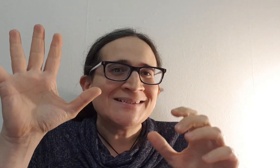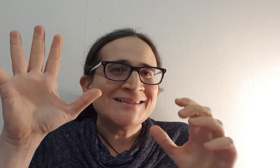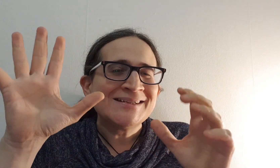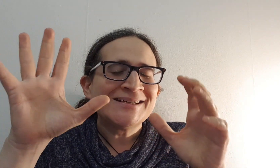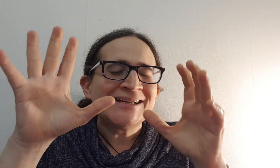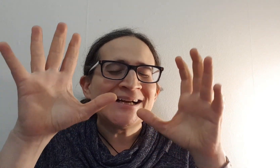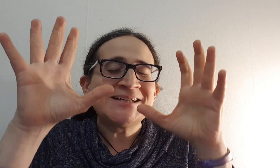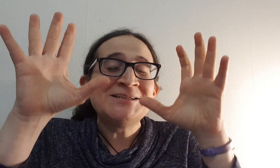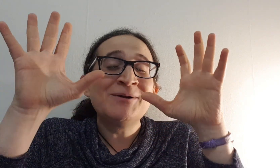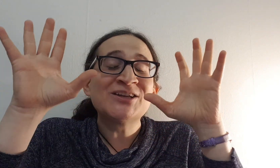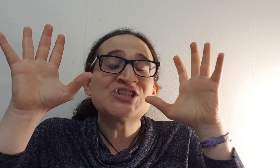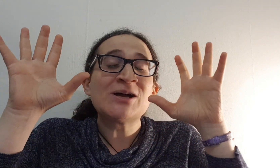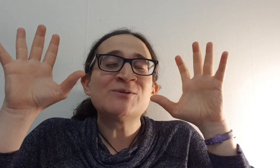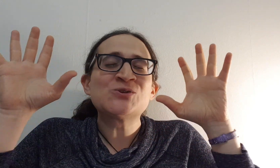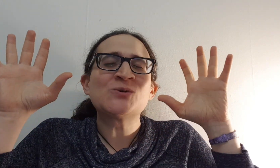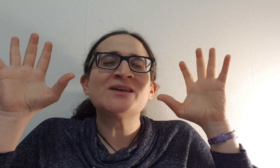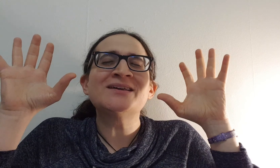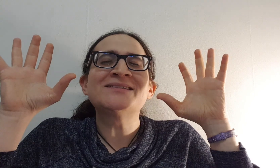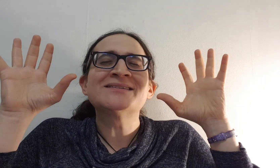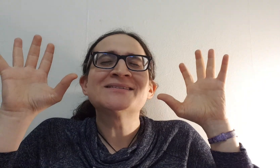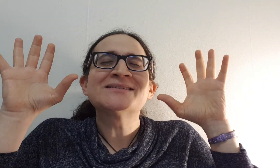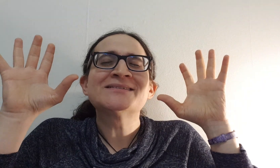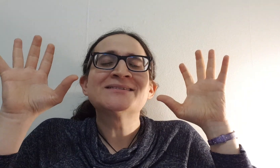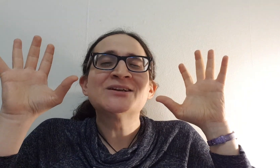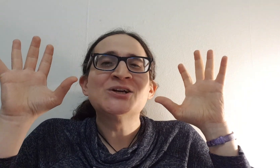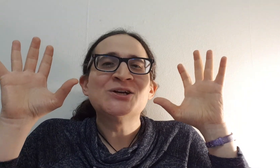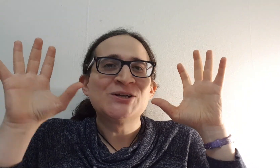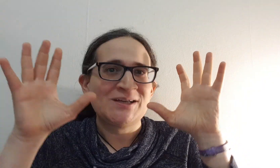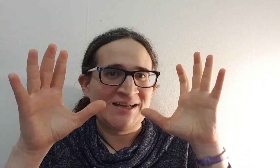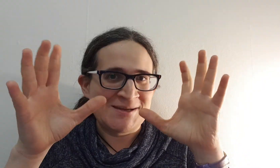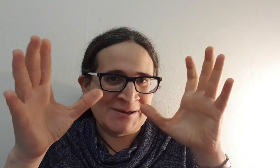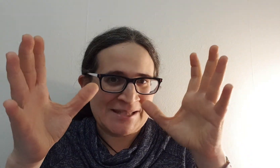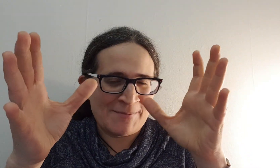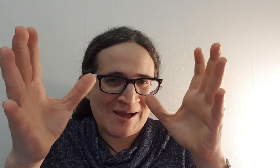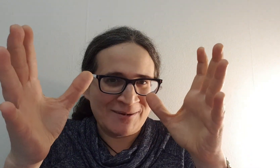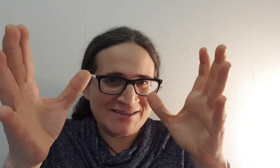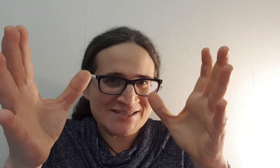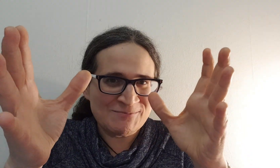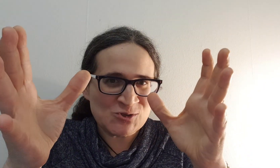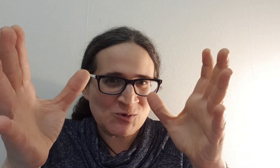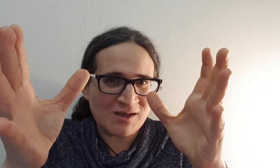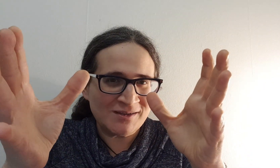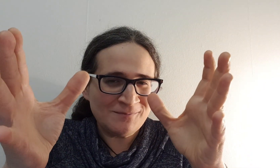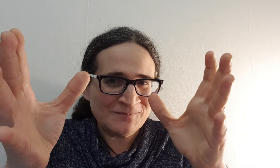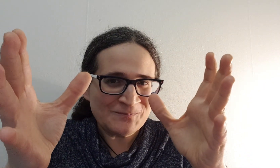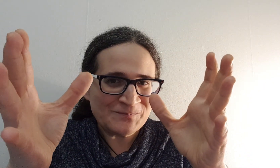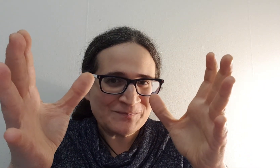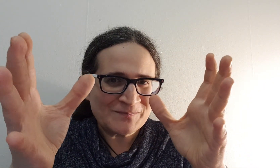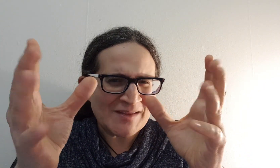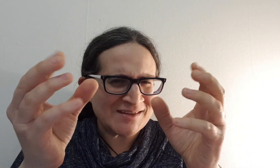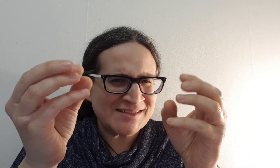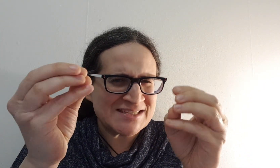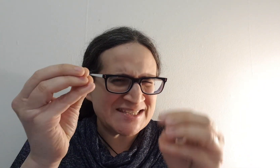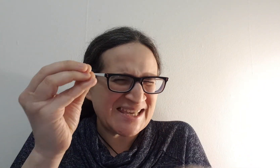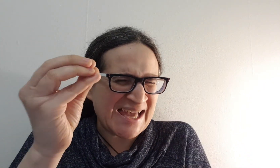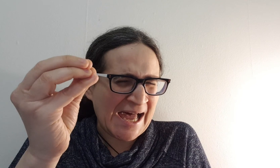אני מרגישה משוחרת. אם אתם גם מרגישים משוחרים, אחרי השיחה,